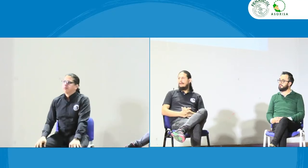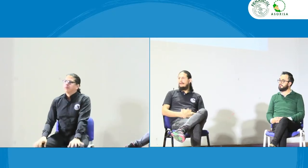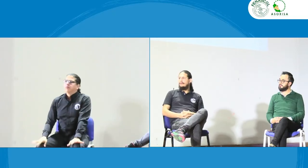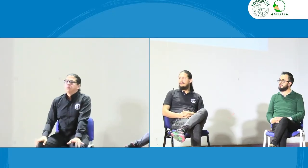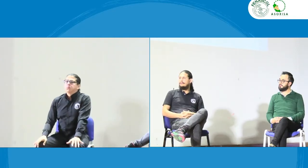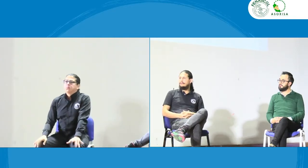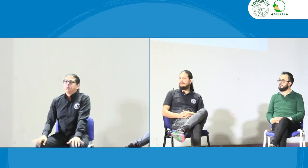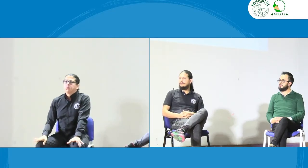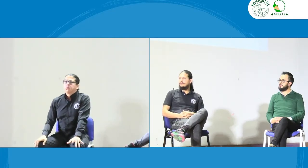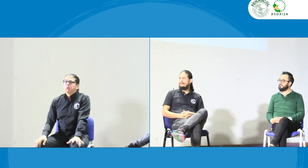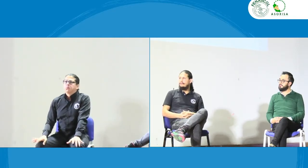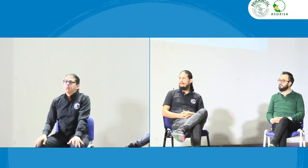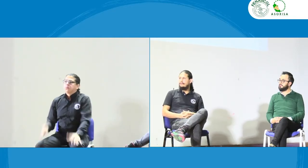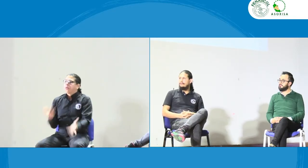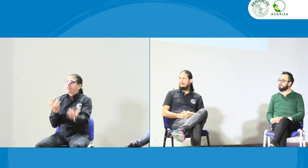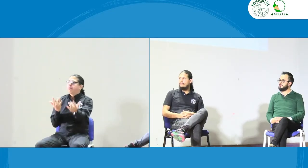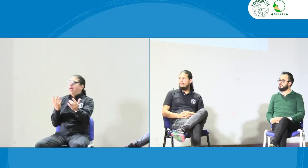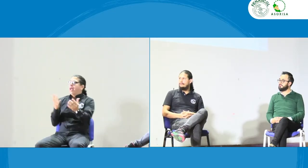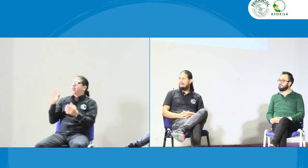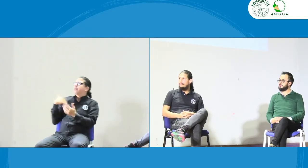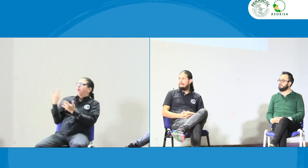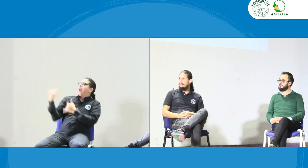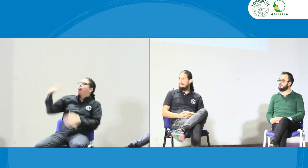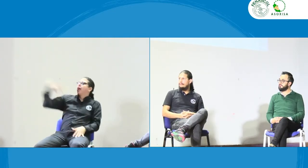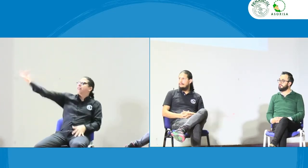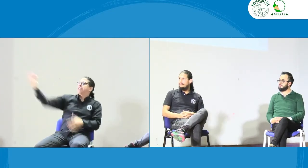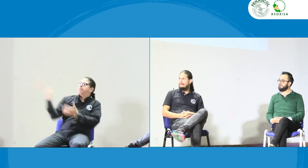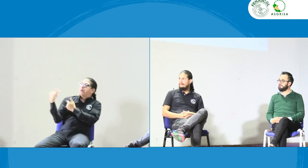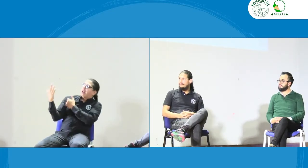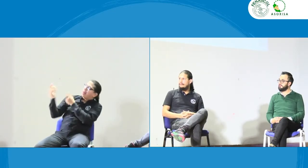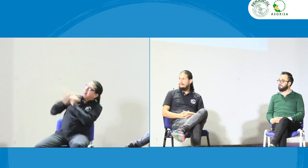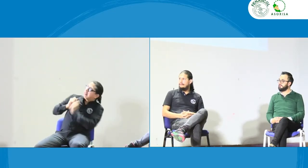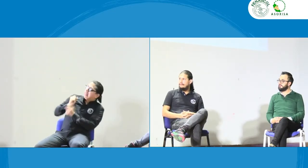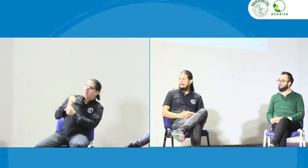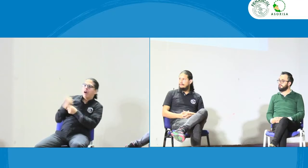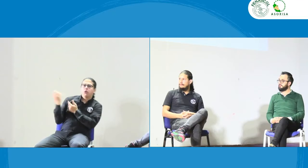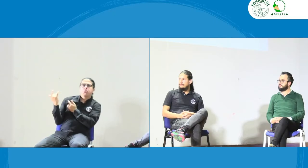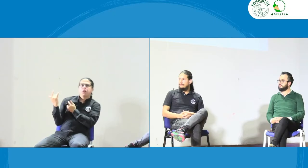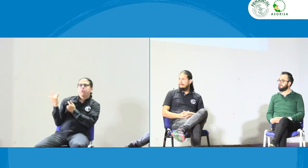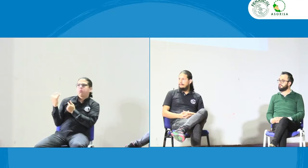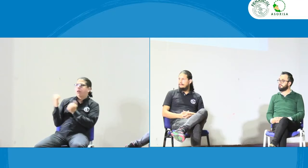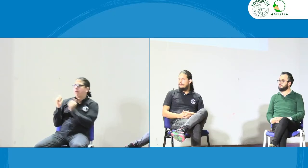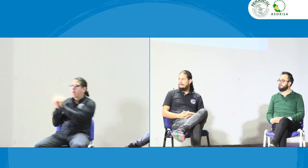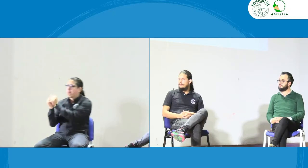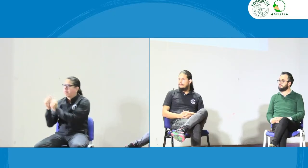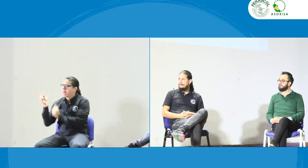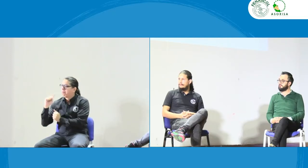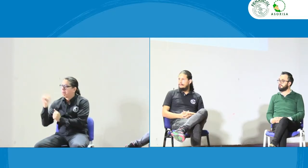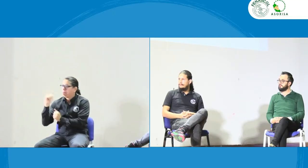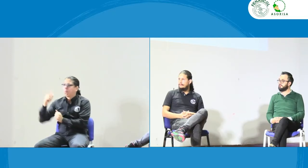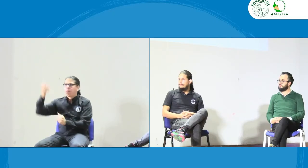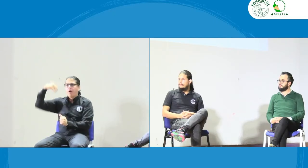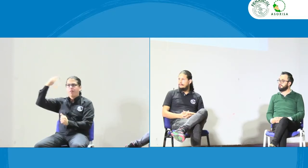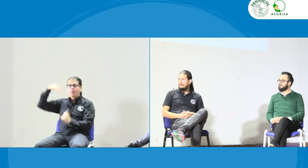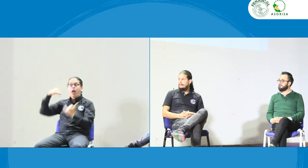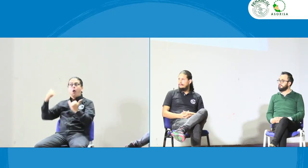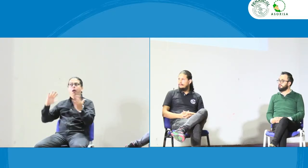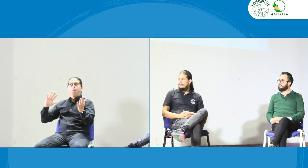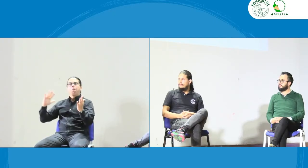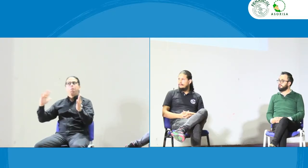pedían buscar un intérprete para que los acompañaran y los intérpretes no no hacían esa incidencia estaban esperando